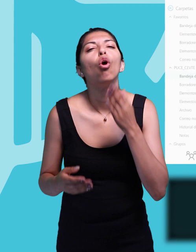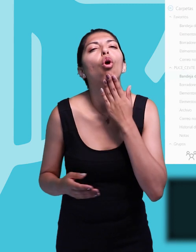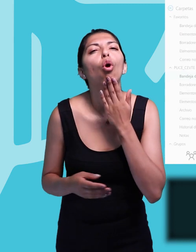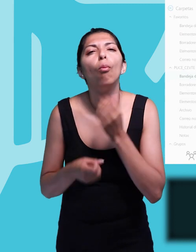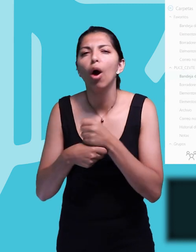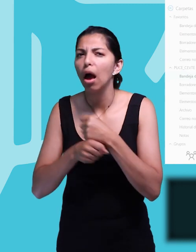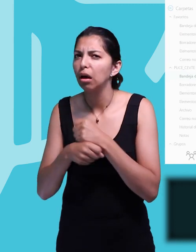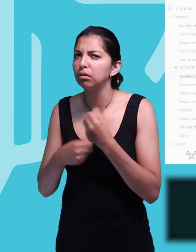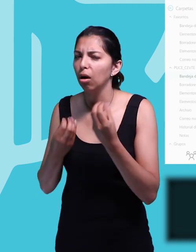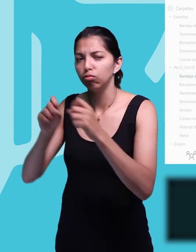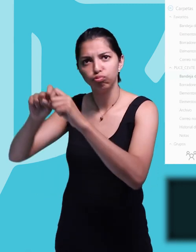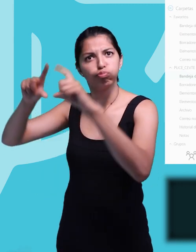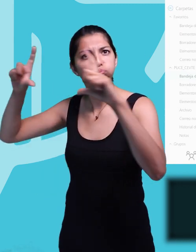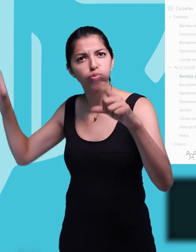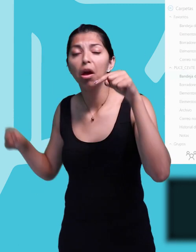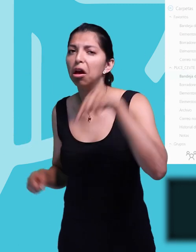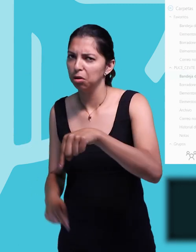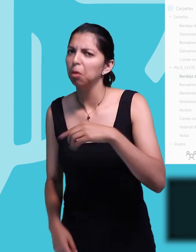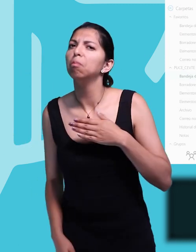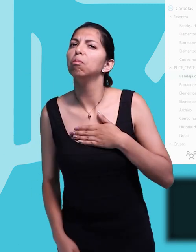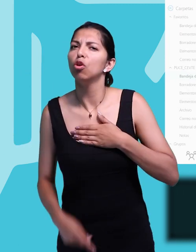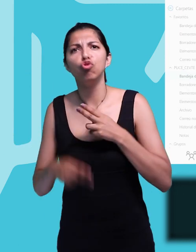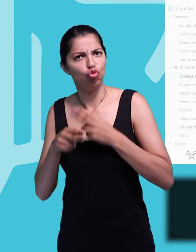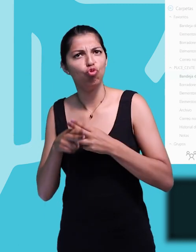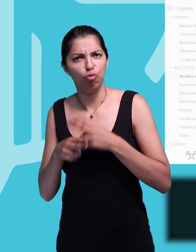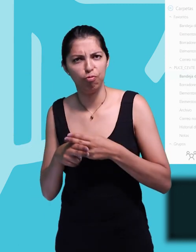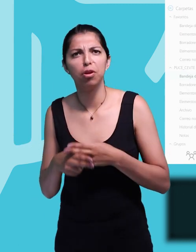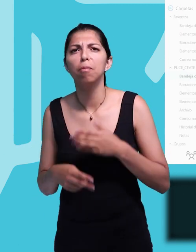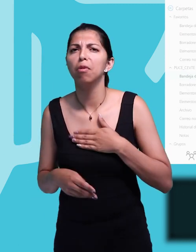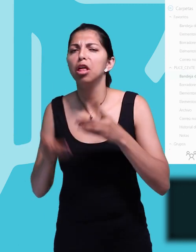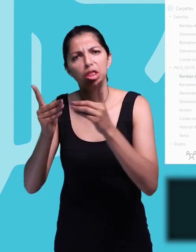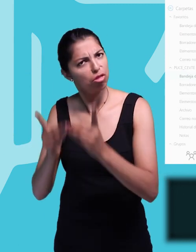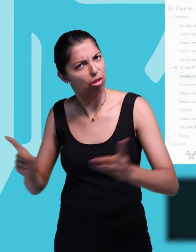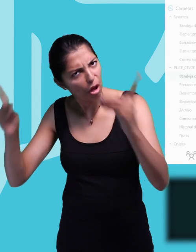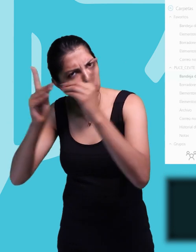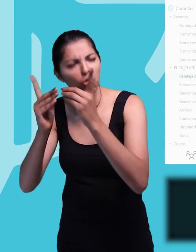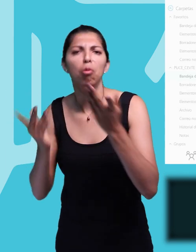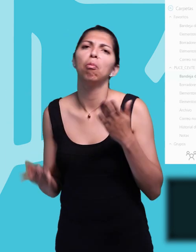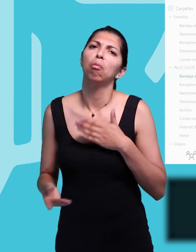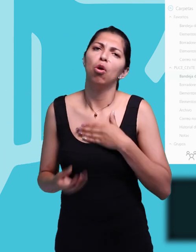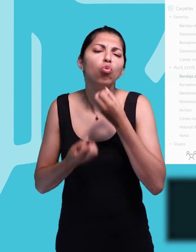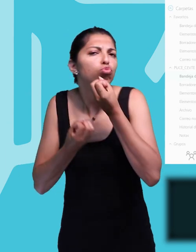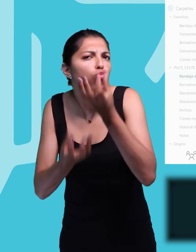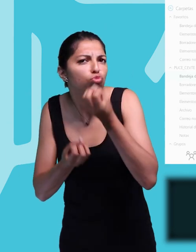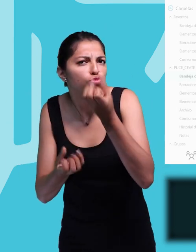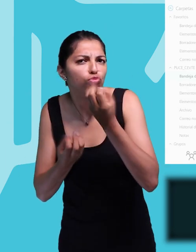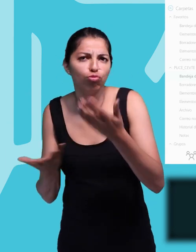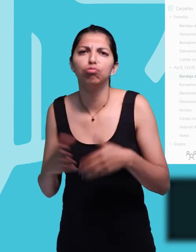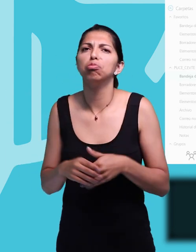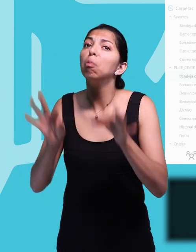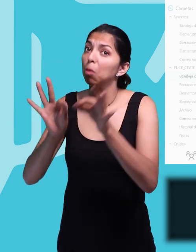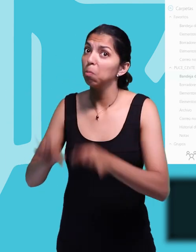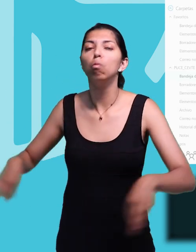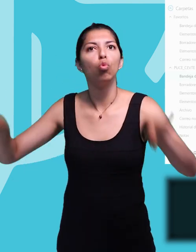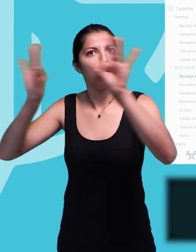firma de correo electrónico. En esta interfaz que nos aparece podemos incluir nuestros datos